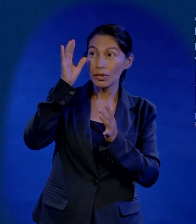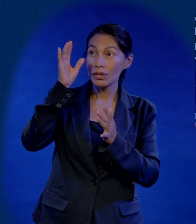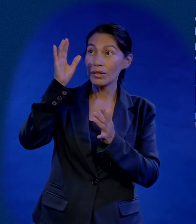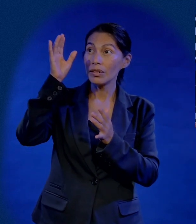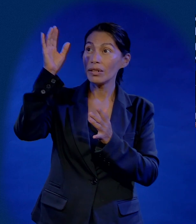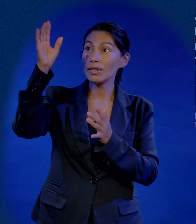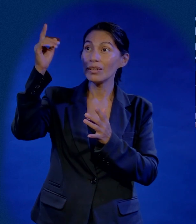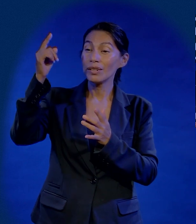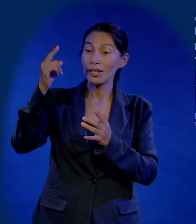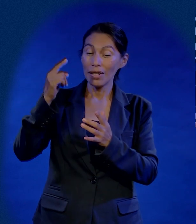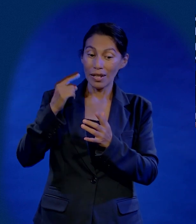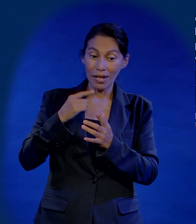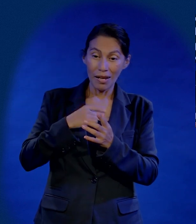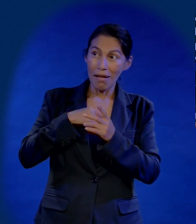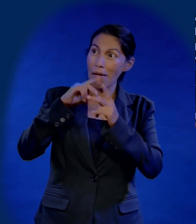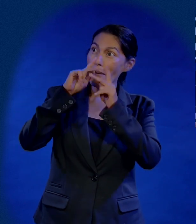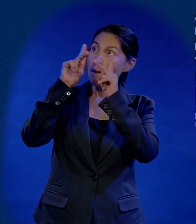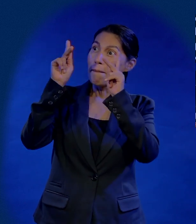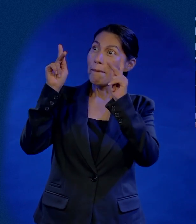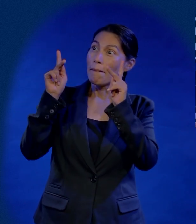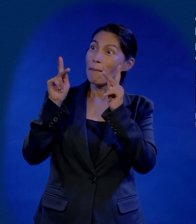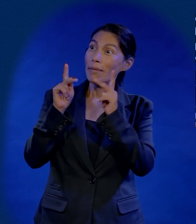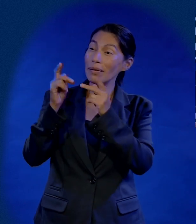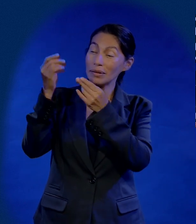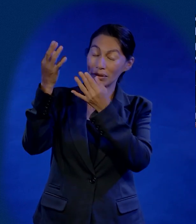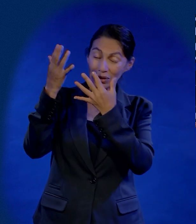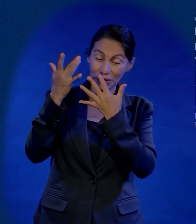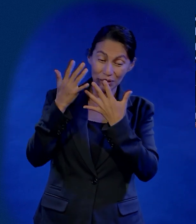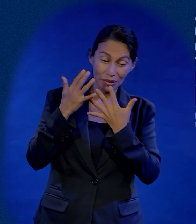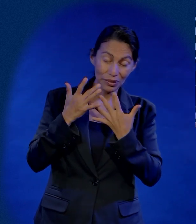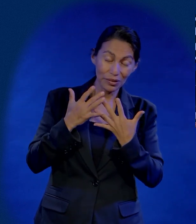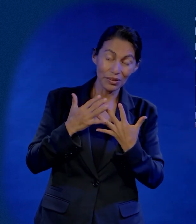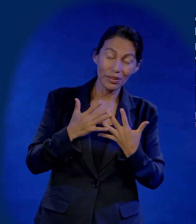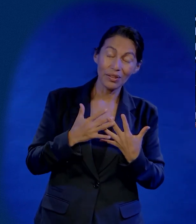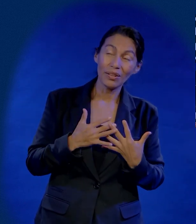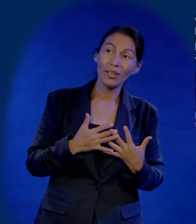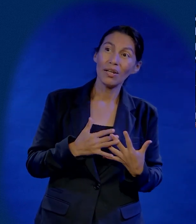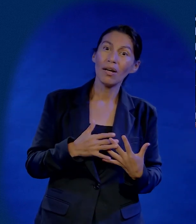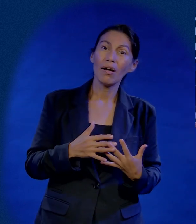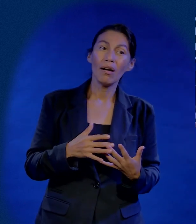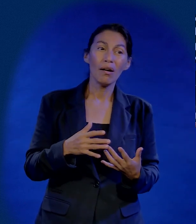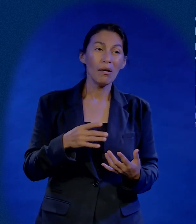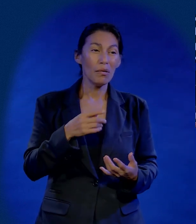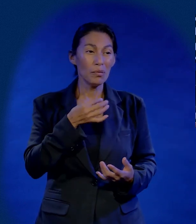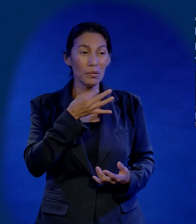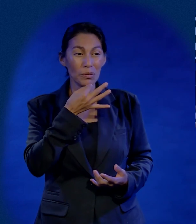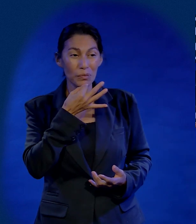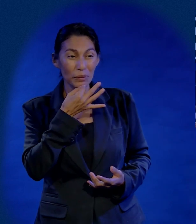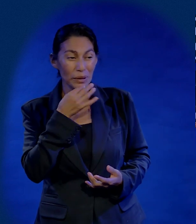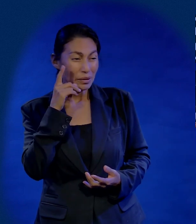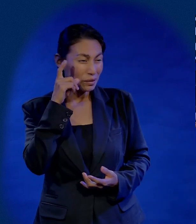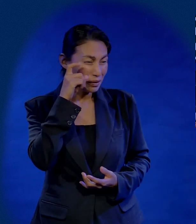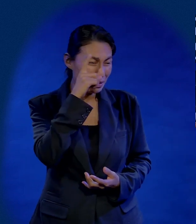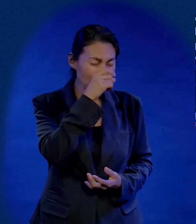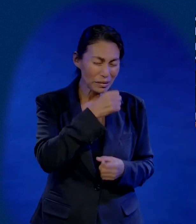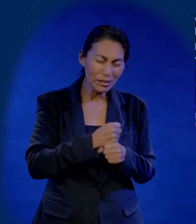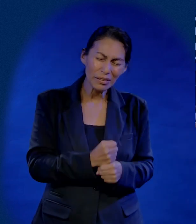En Jesucristo mártir y de paz En horas